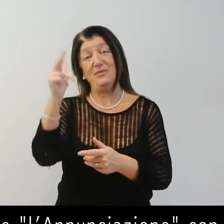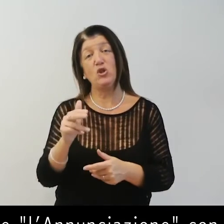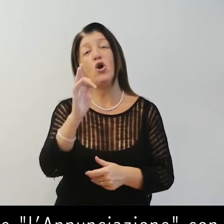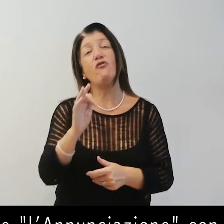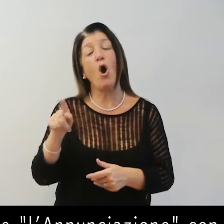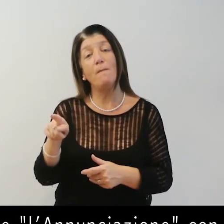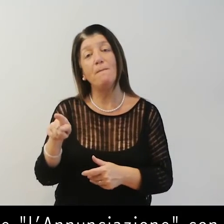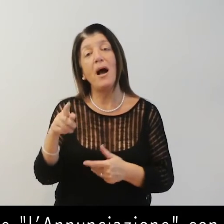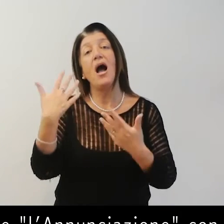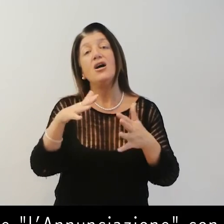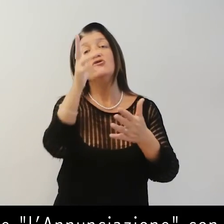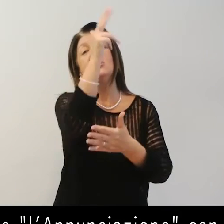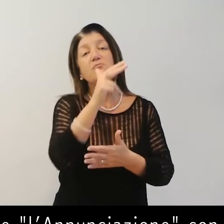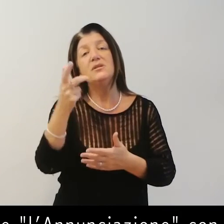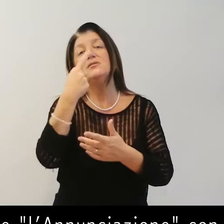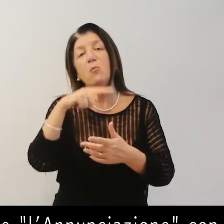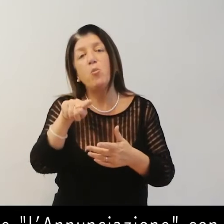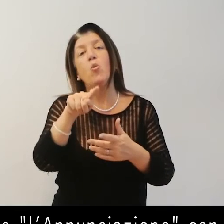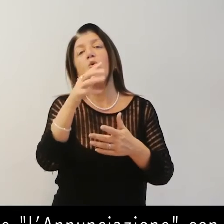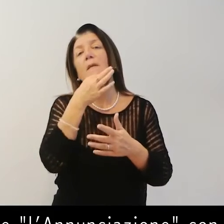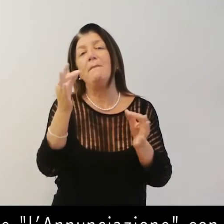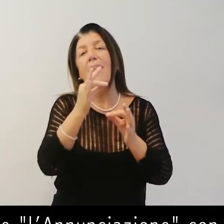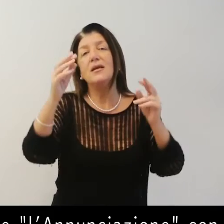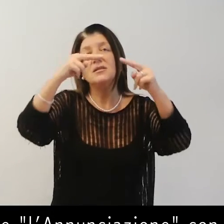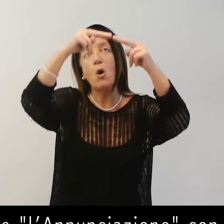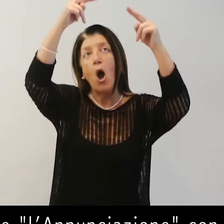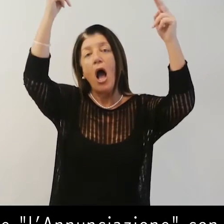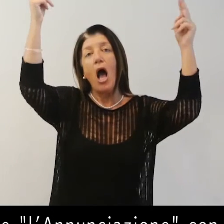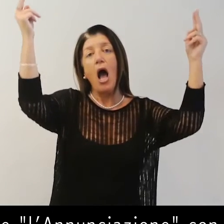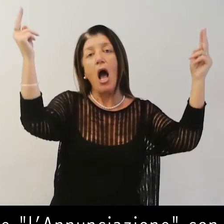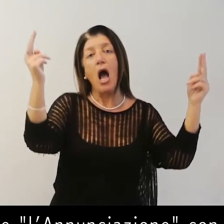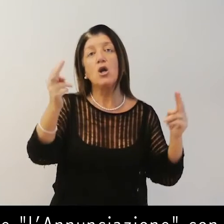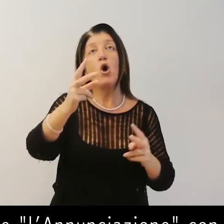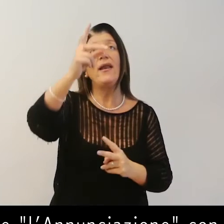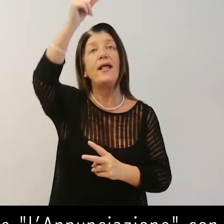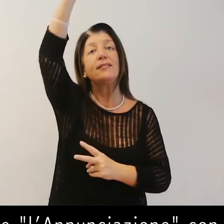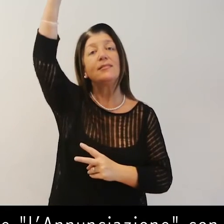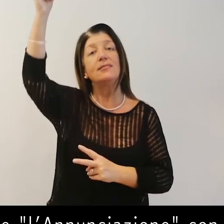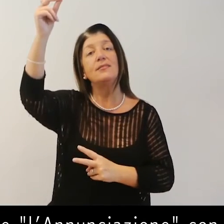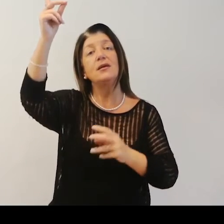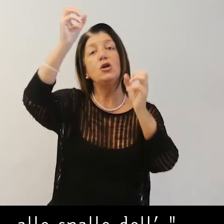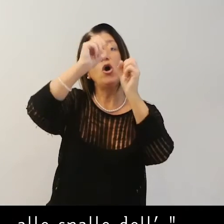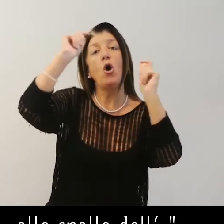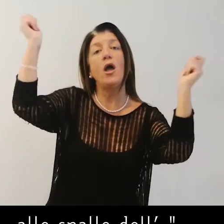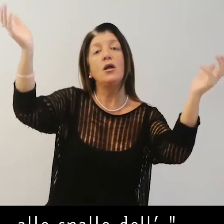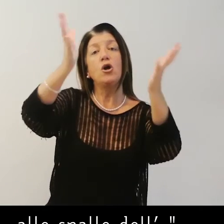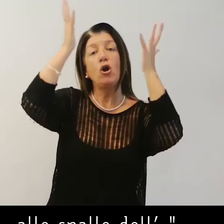del poppa anche l'annunciazione con tuo padre in gloria sull'arpone alle spalle dell